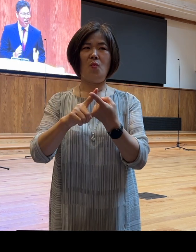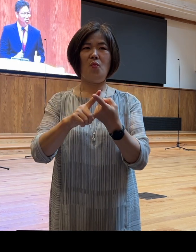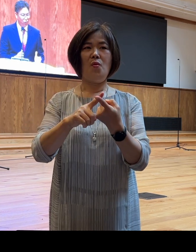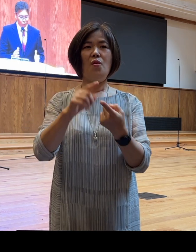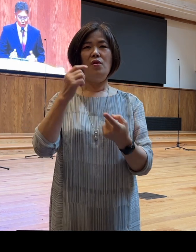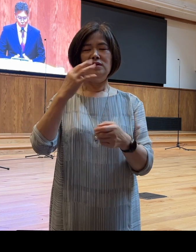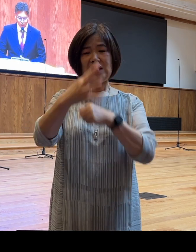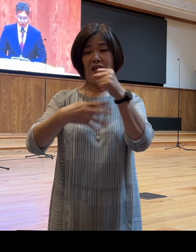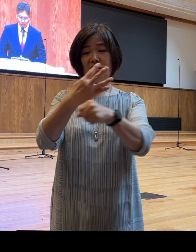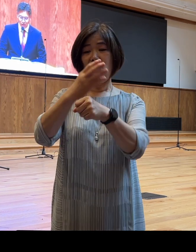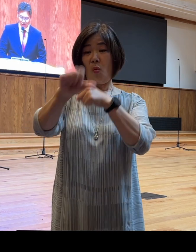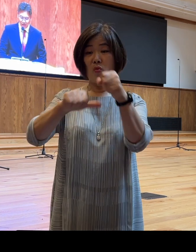5년 후가 되면